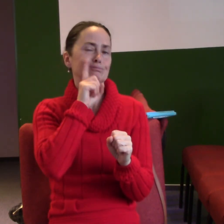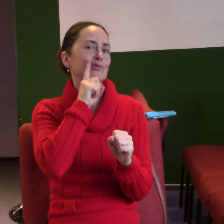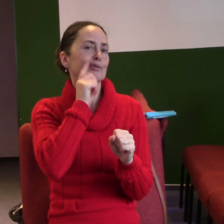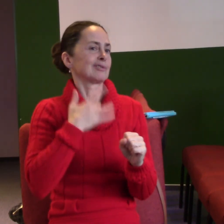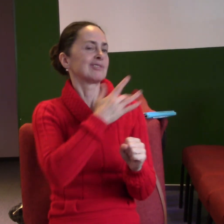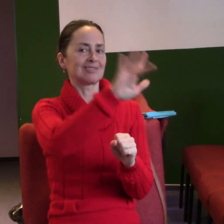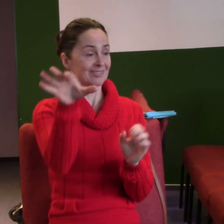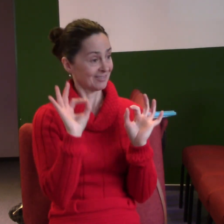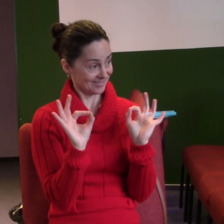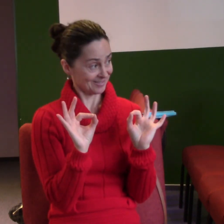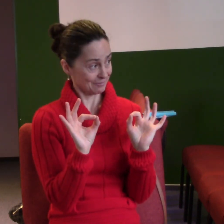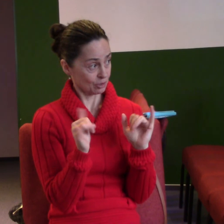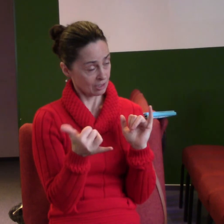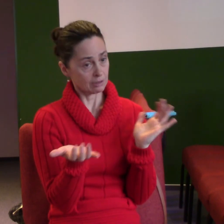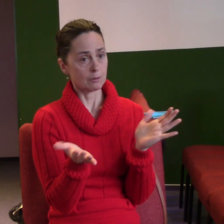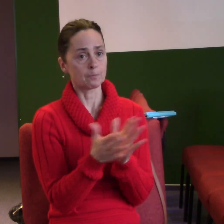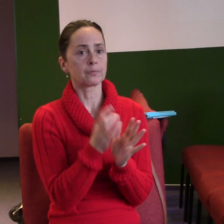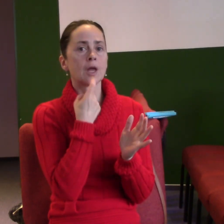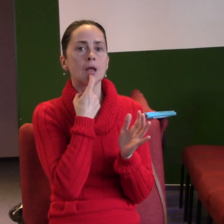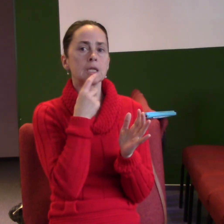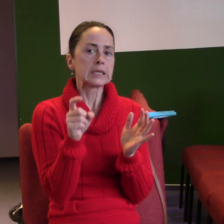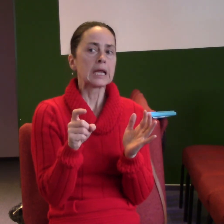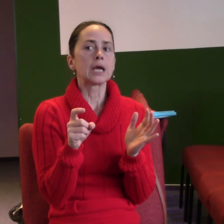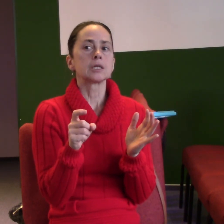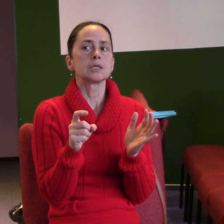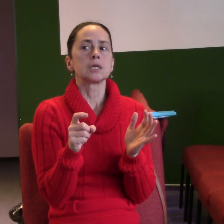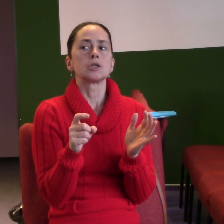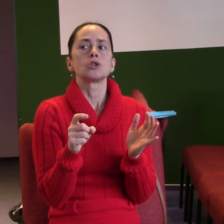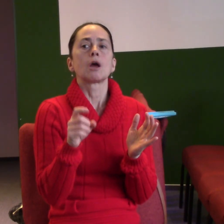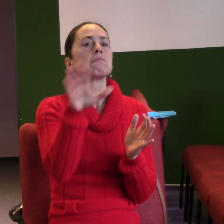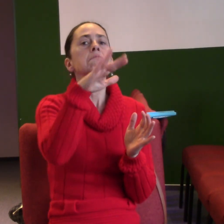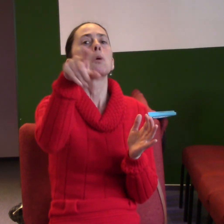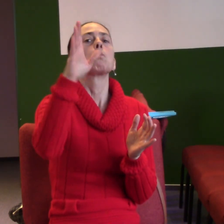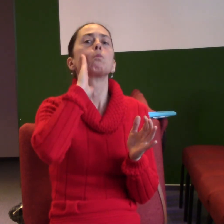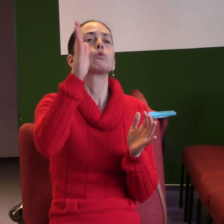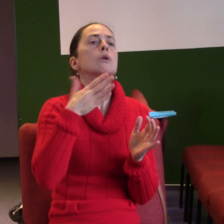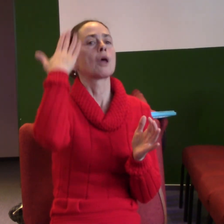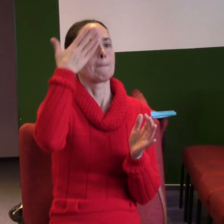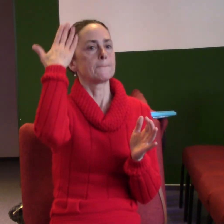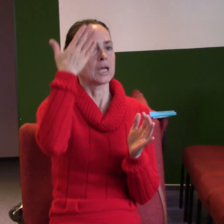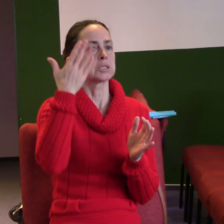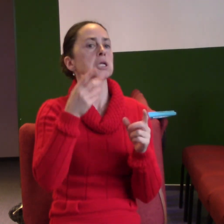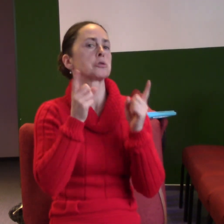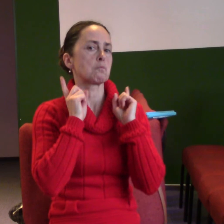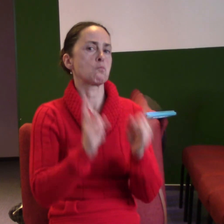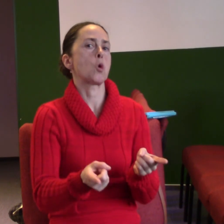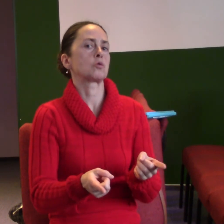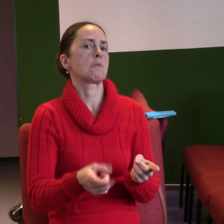Nechtěl bych, abyste si mysleli, že tady říkám, že se musíte radovat. Ale chci nás všechny pozbudit, abychom uvěřili